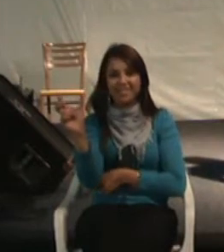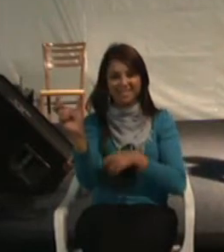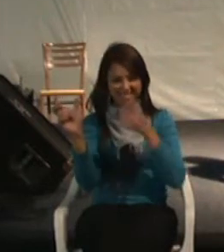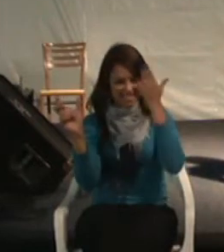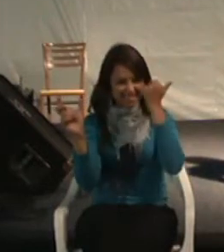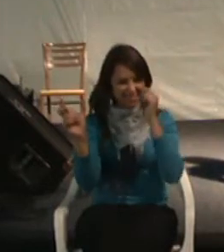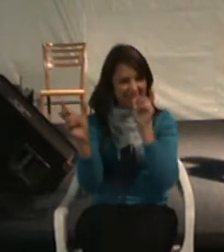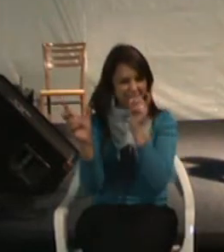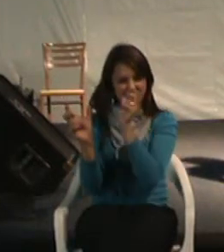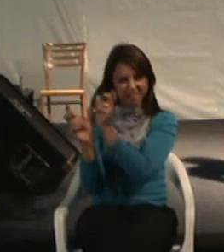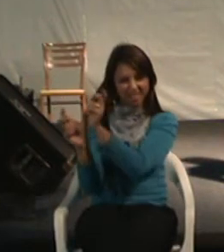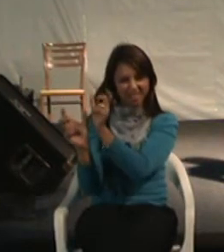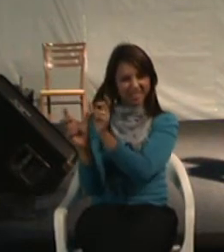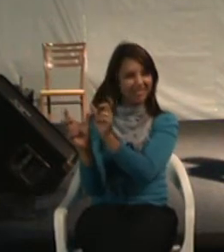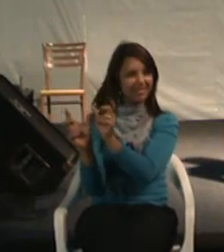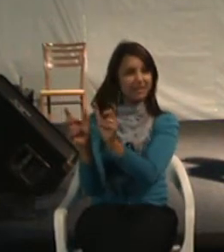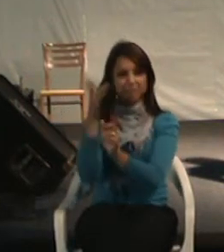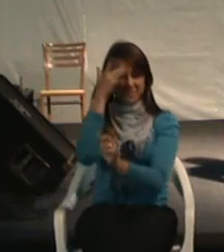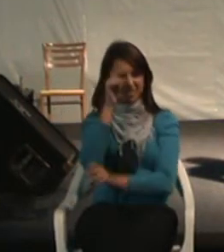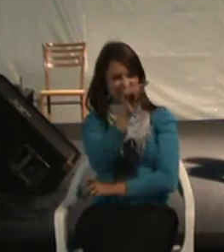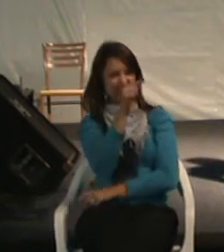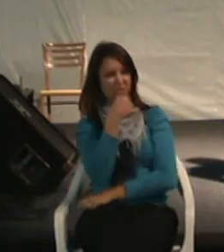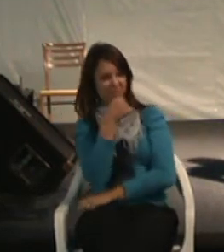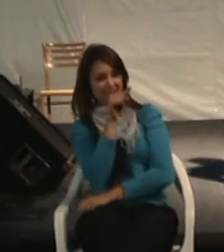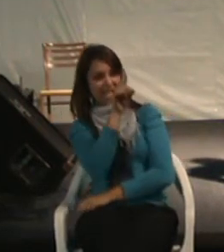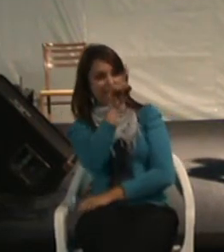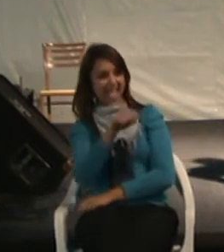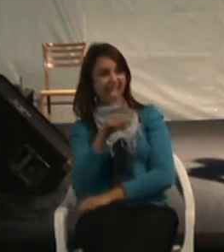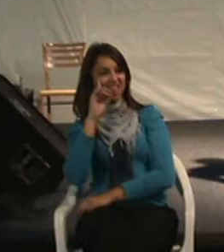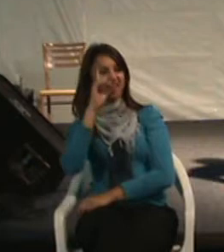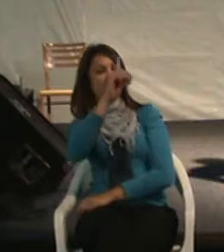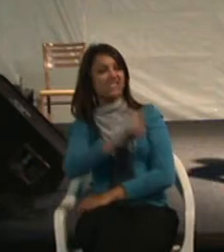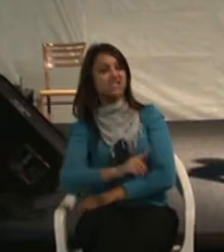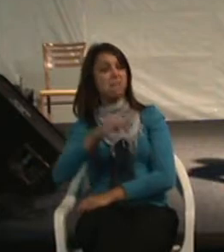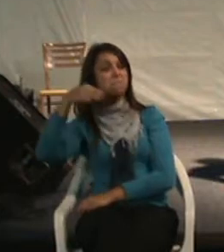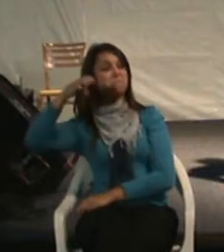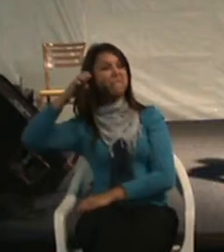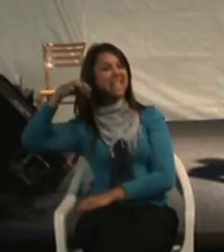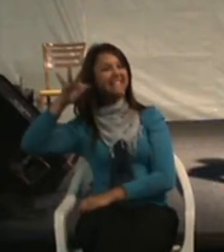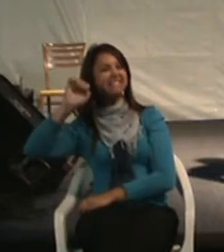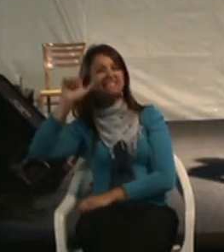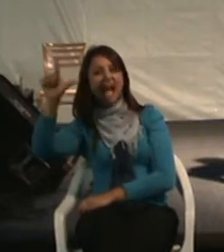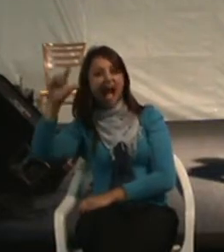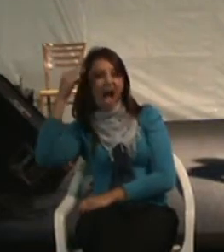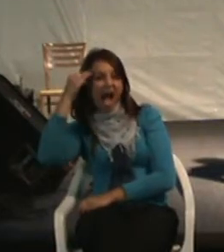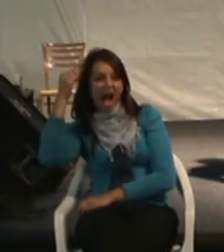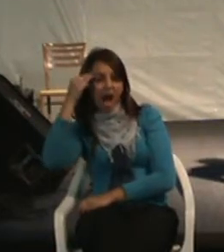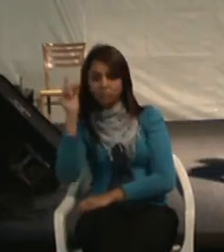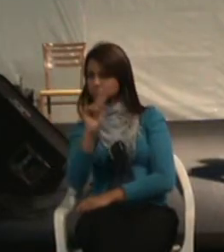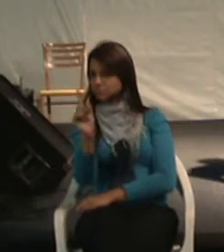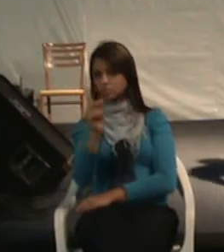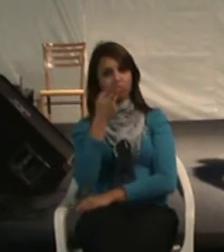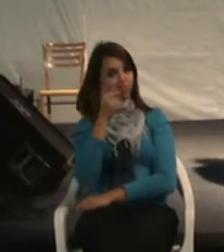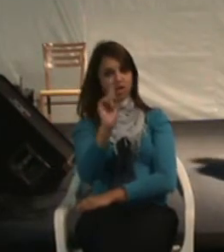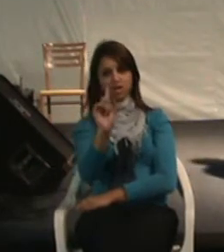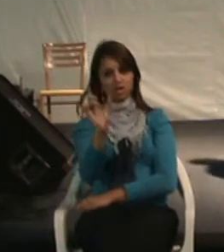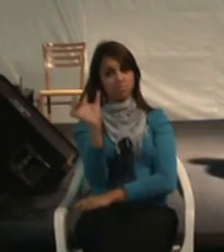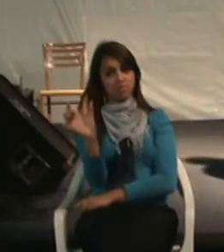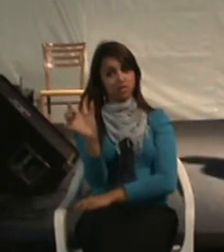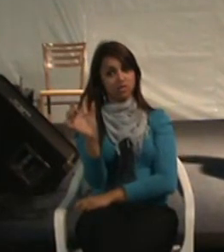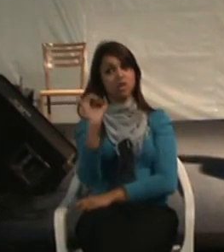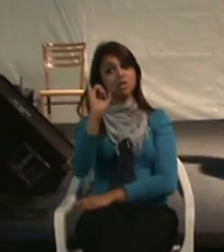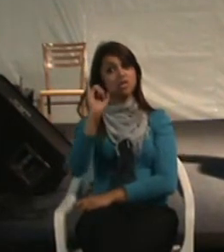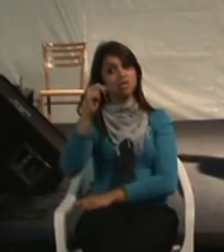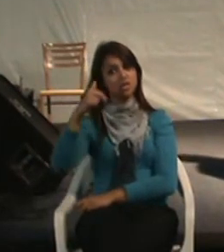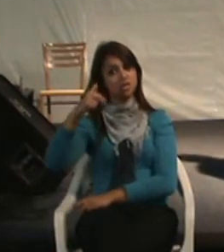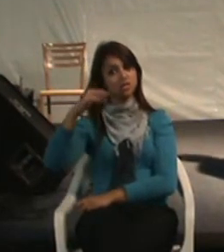sujeito, aquela pessoa, aquele sujeito é um deficiente mental. Não se fala mais isso. Hoje